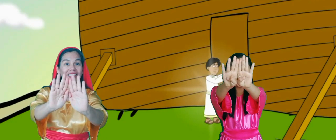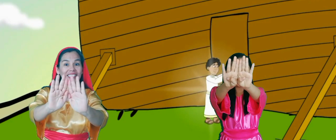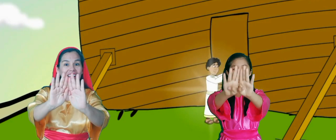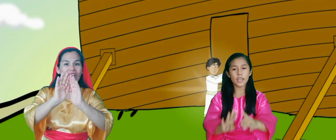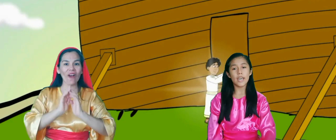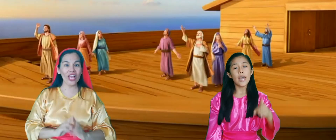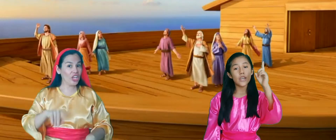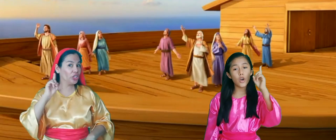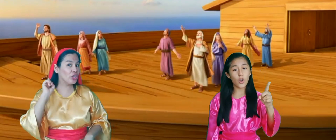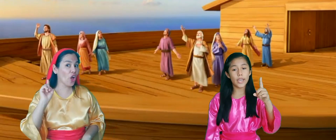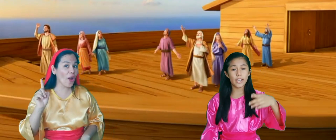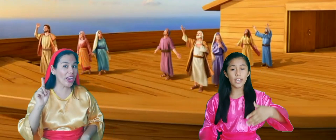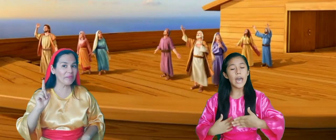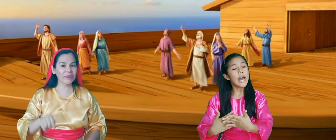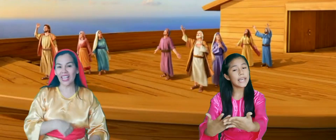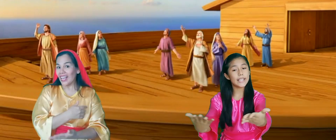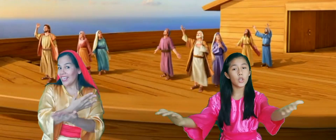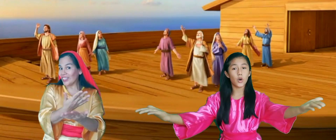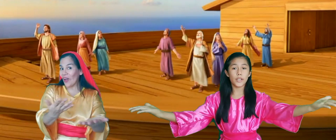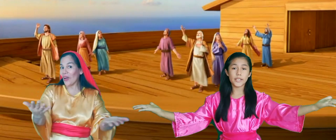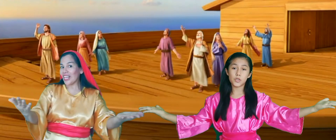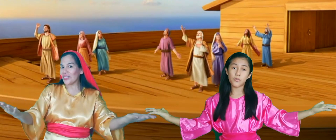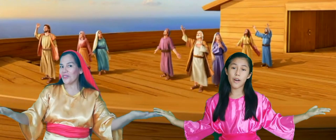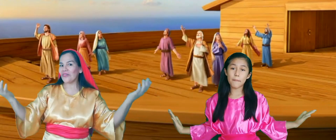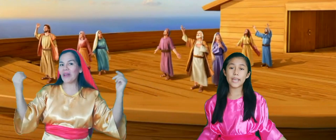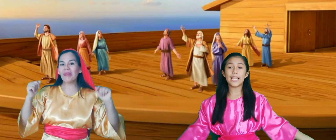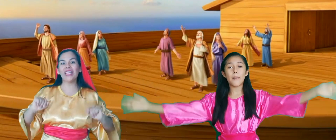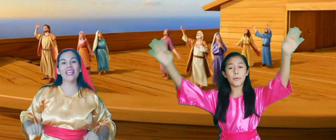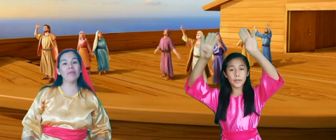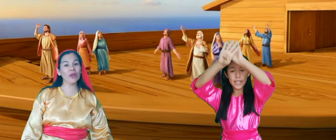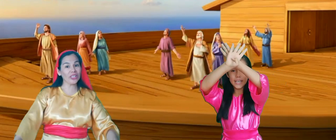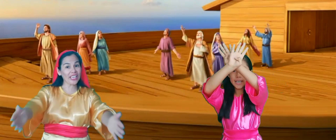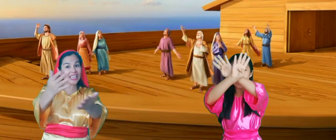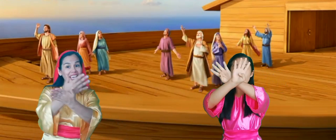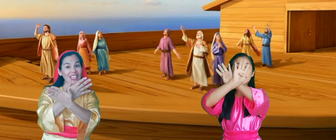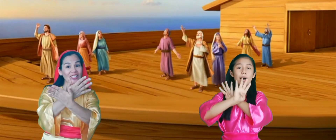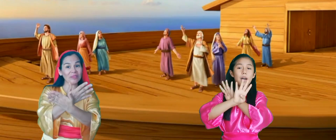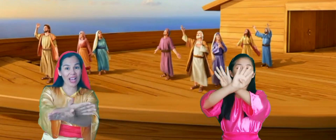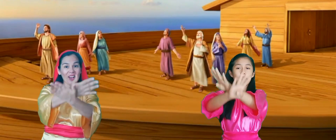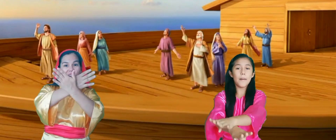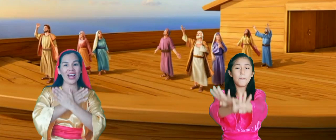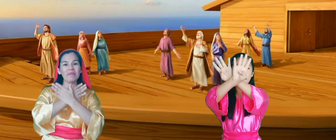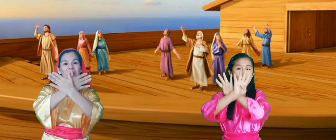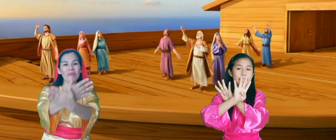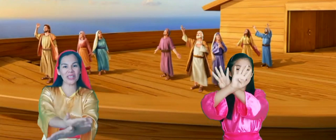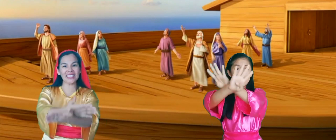ángel ya cerró y Noé y toda su familia protegidos